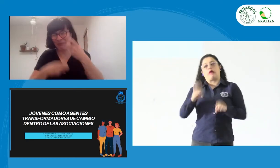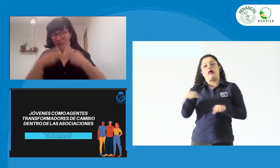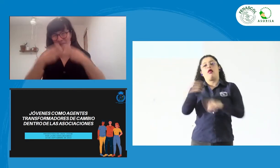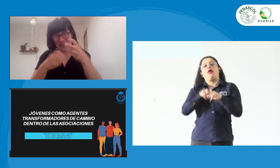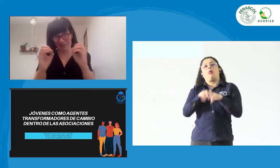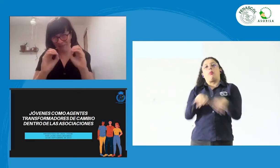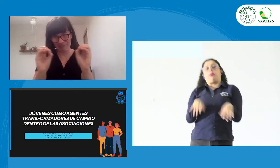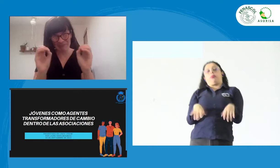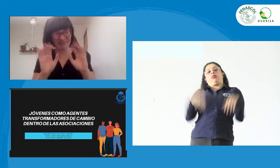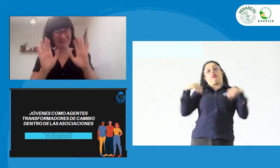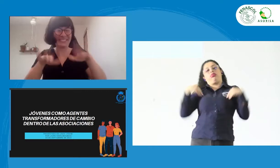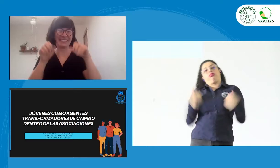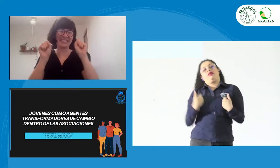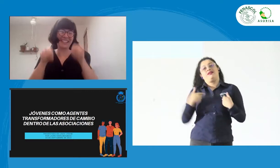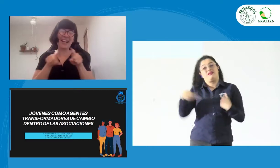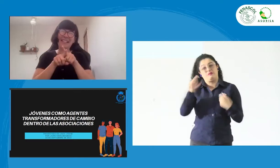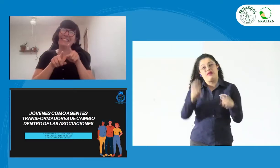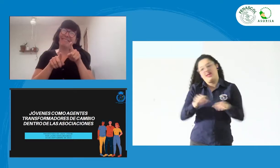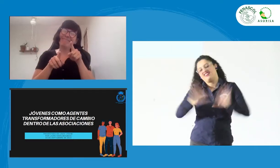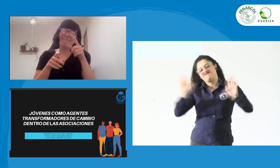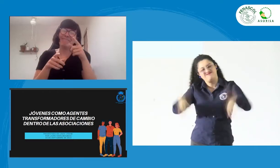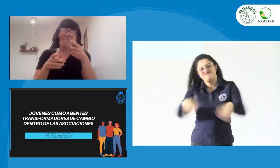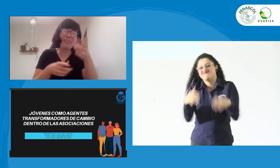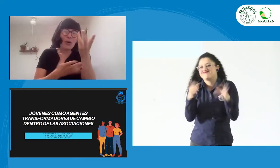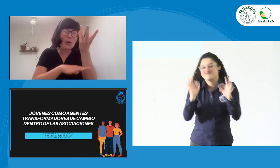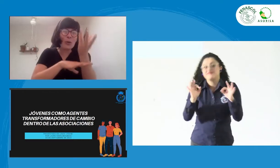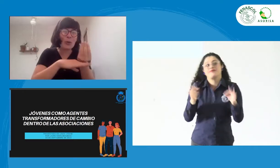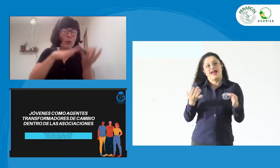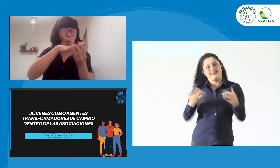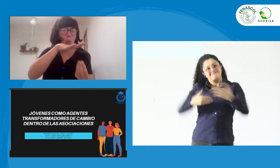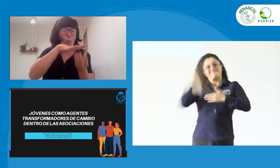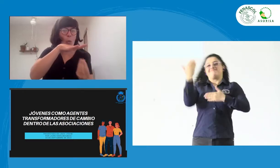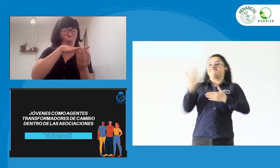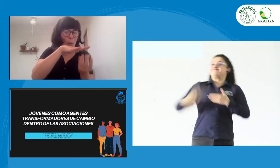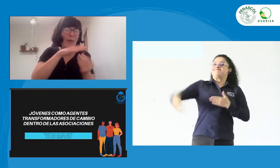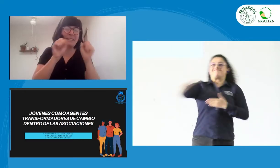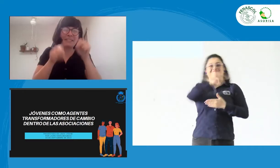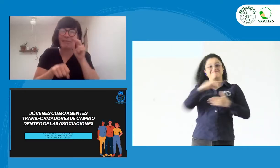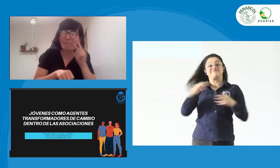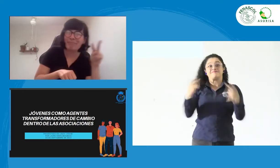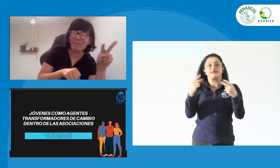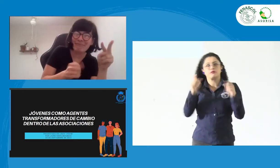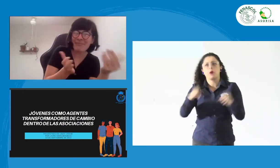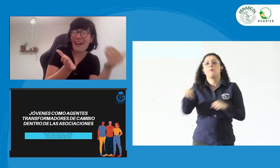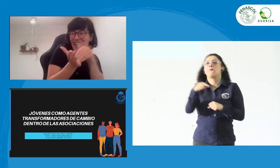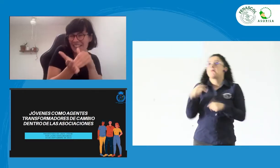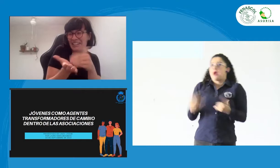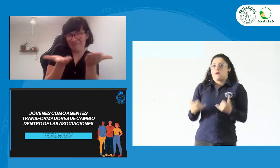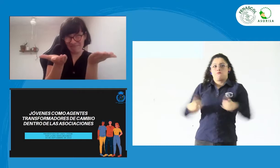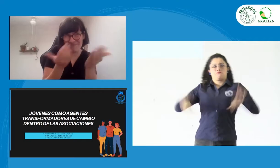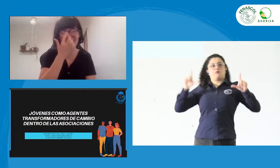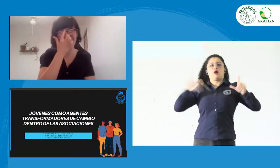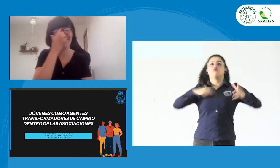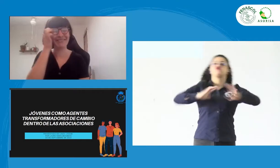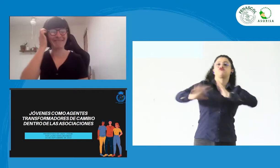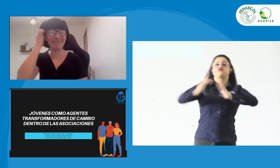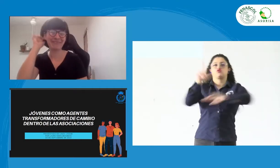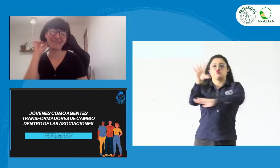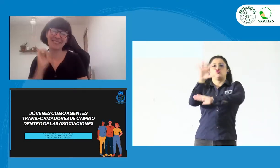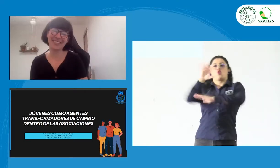algunos tienen sueño, no hay ningún inconveniente, no hay problema, pero entonces vamos a dar inicio. Entonces, vamos